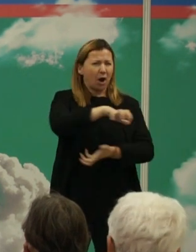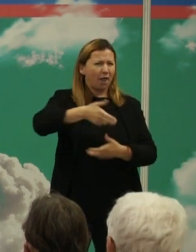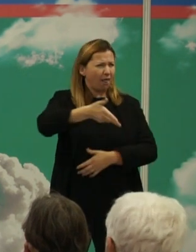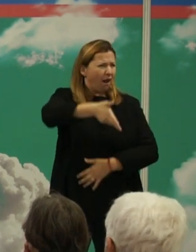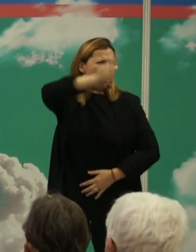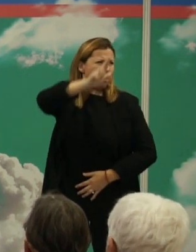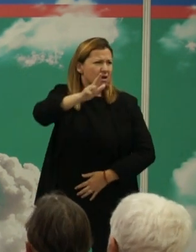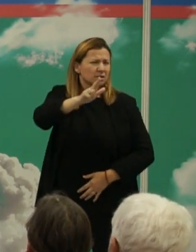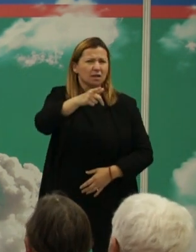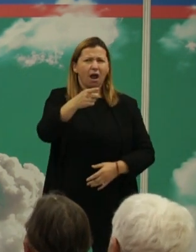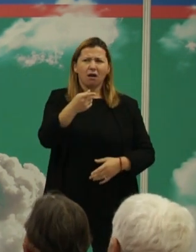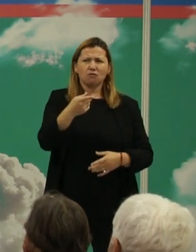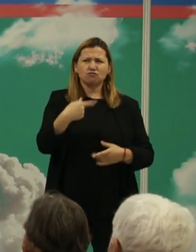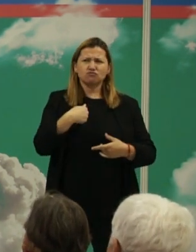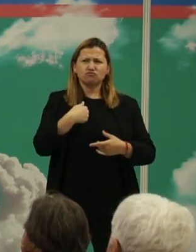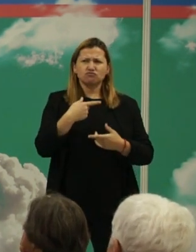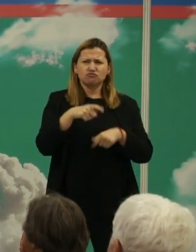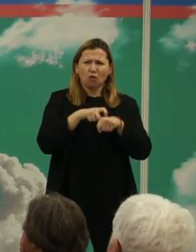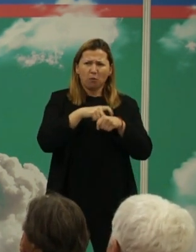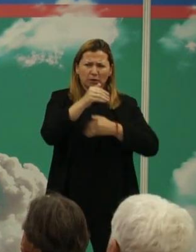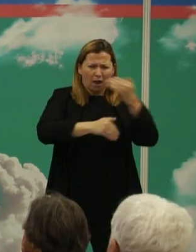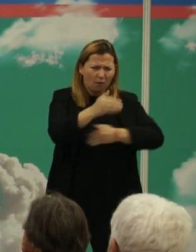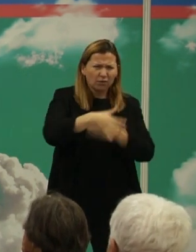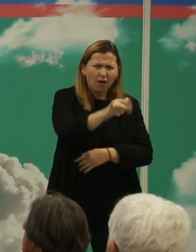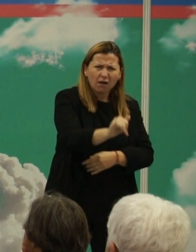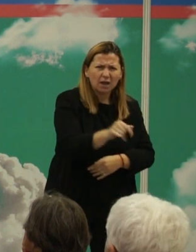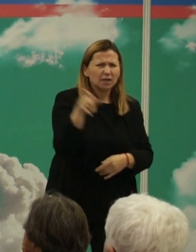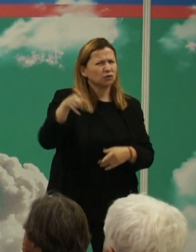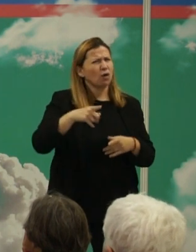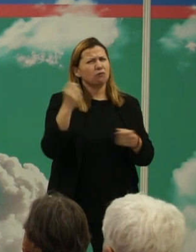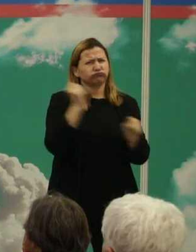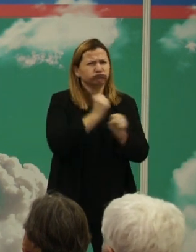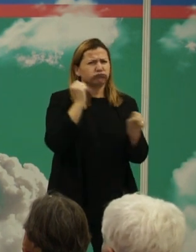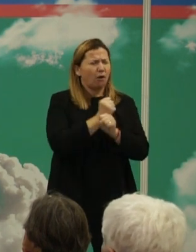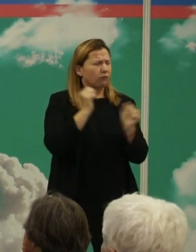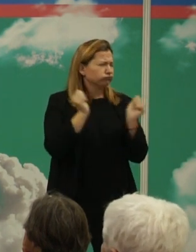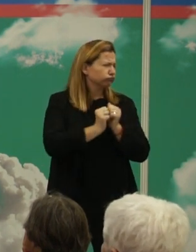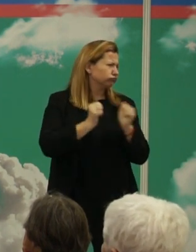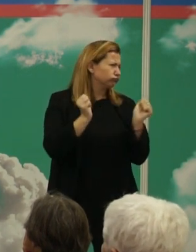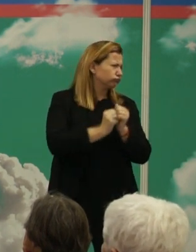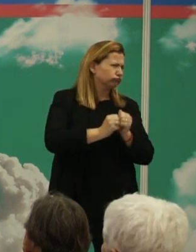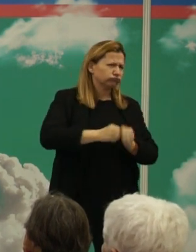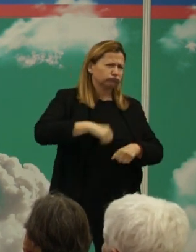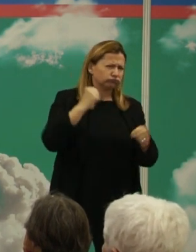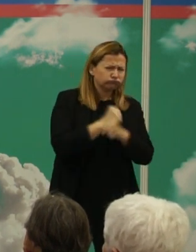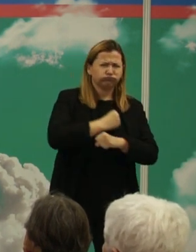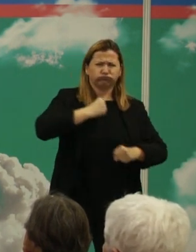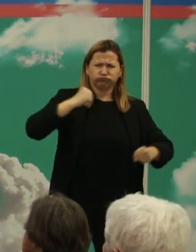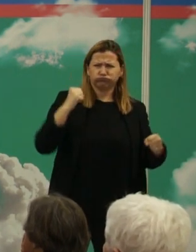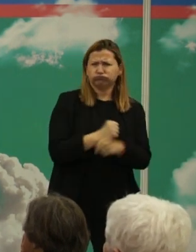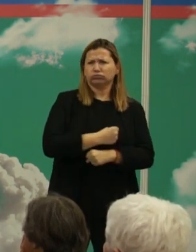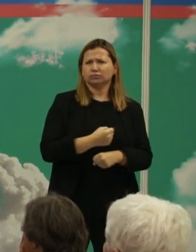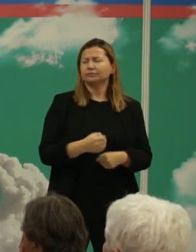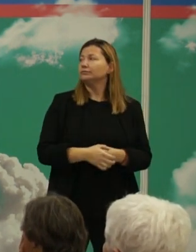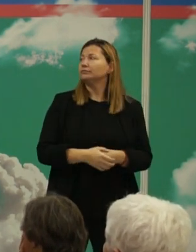componente filogenético tiene un componente evolutivo esto es ya trabajo duro de básicamente de ir horadando minando absolutamente toda la